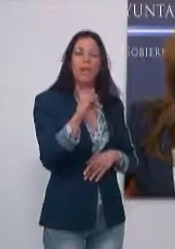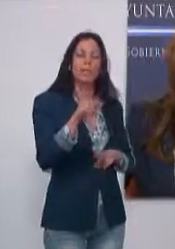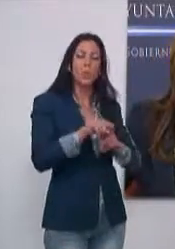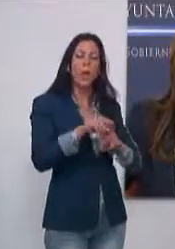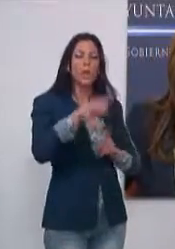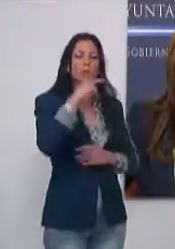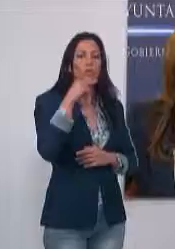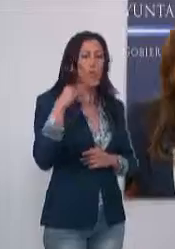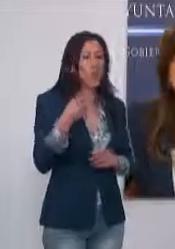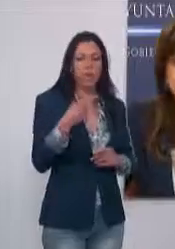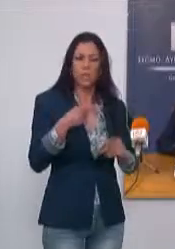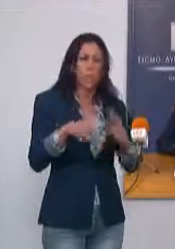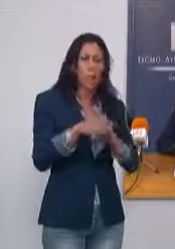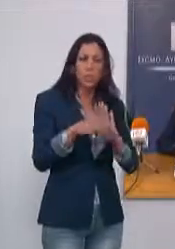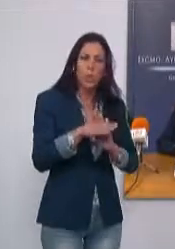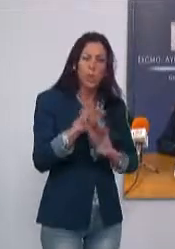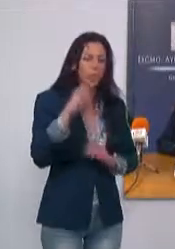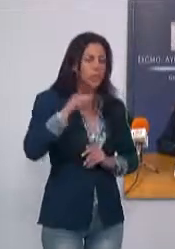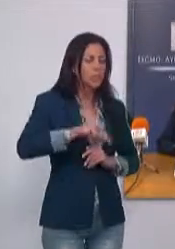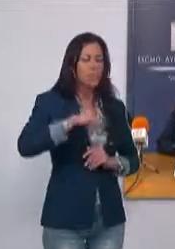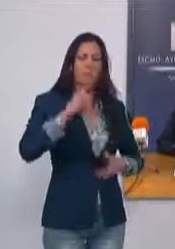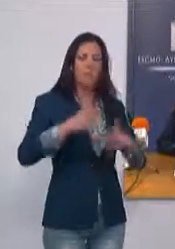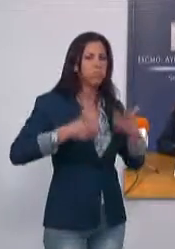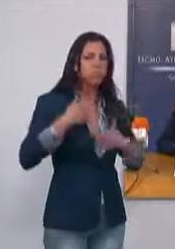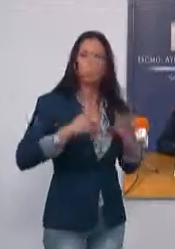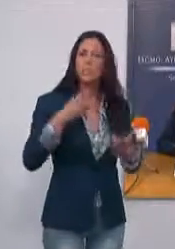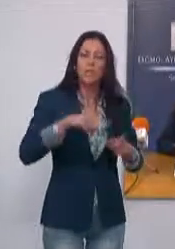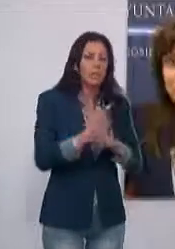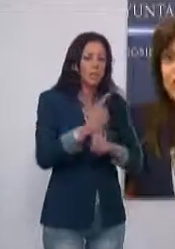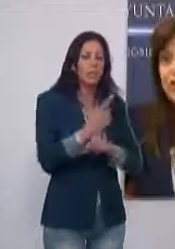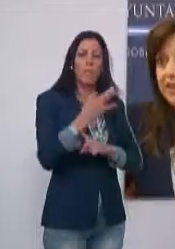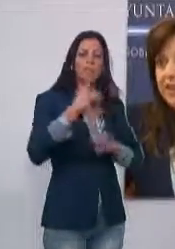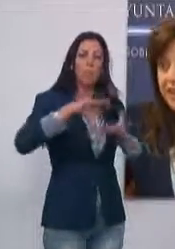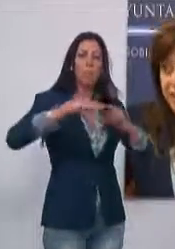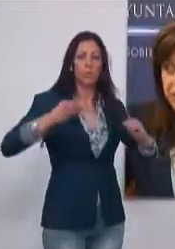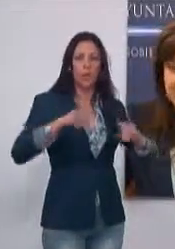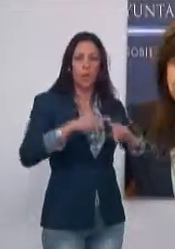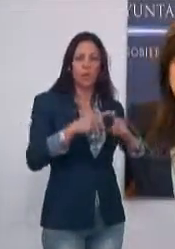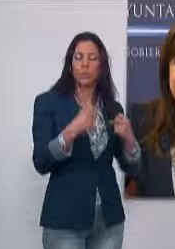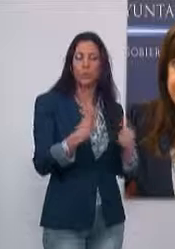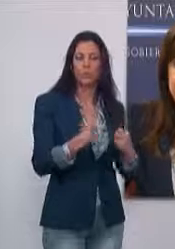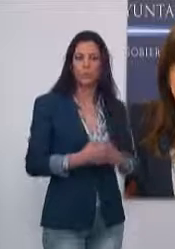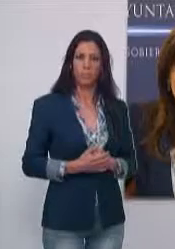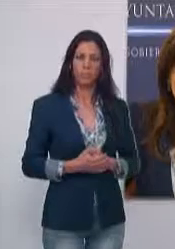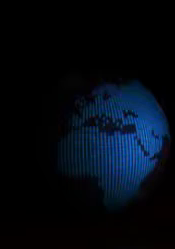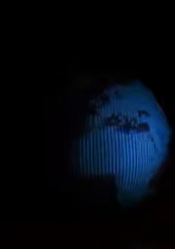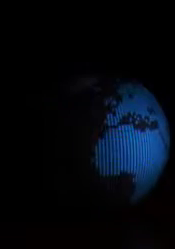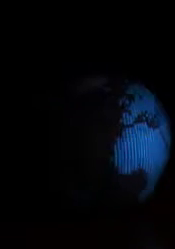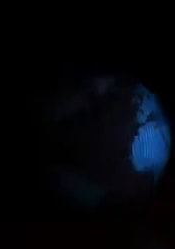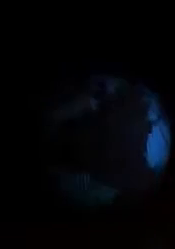se caracteriza por la presencia del dolor persistente, fatiga extrema y rigidez muscular.